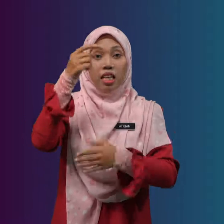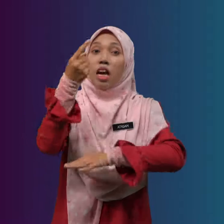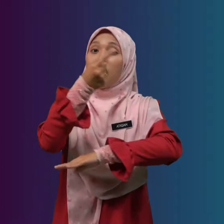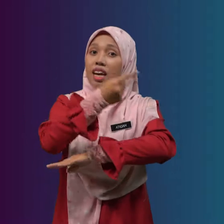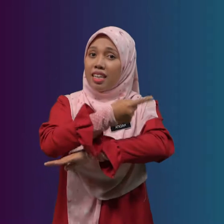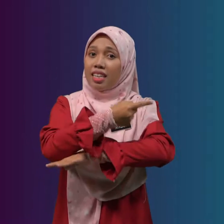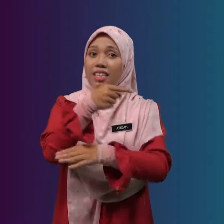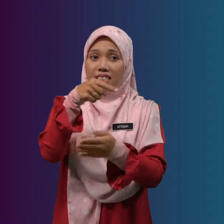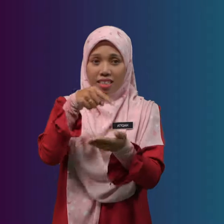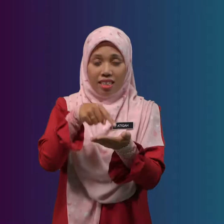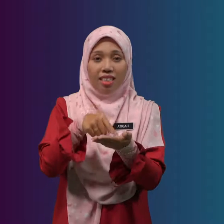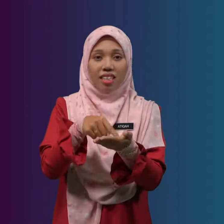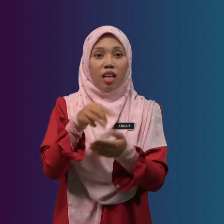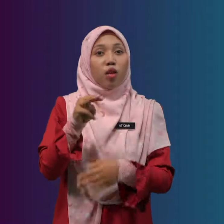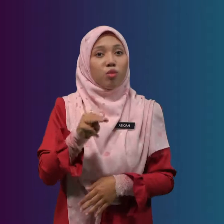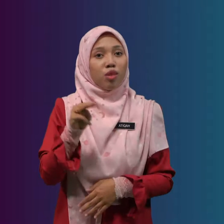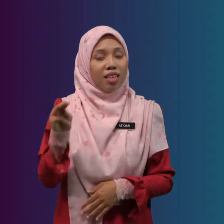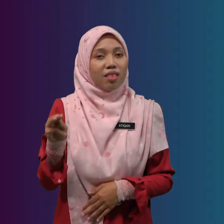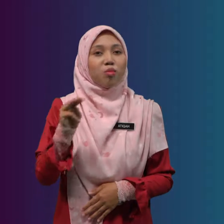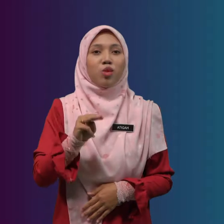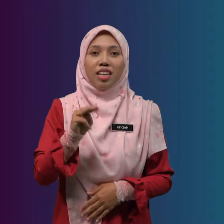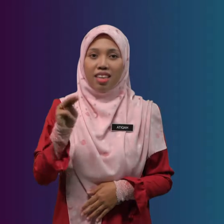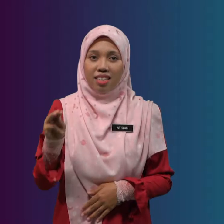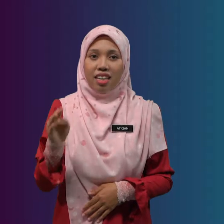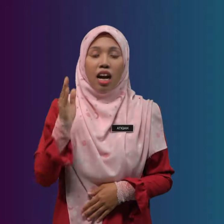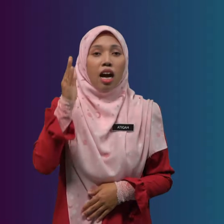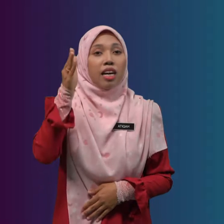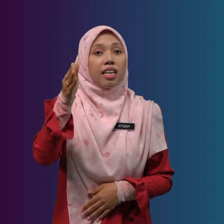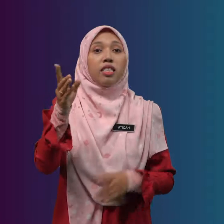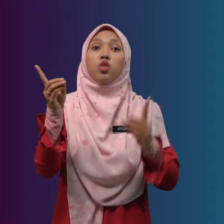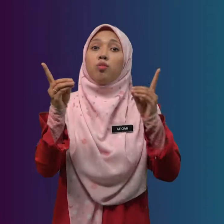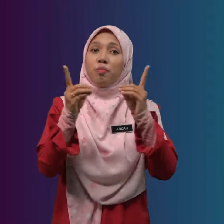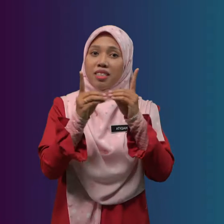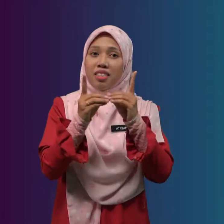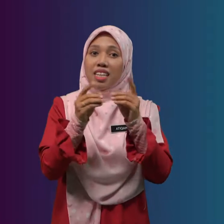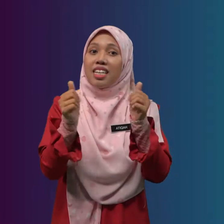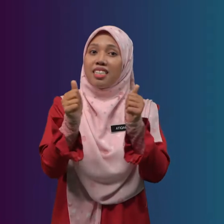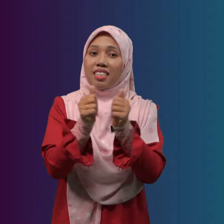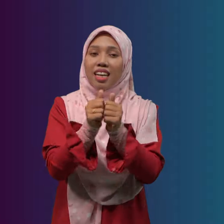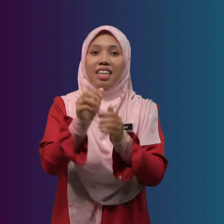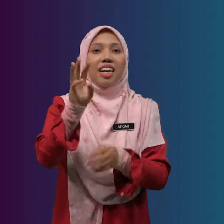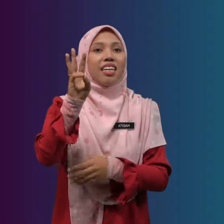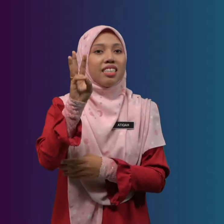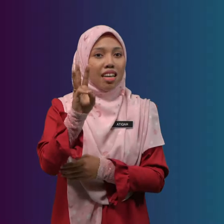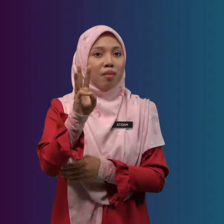hari ini, murid-murid akan jumpa dengan enam